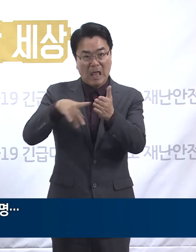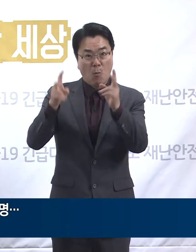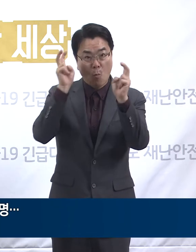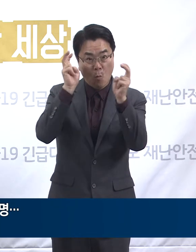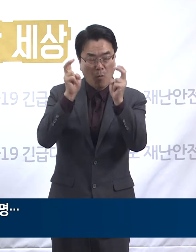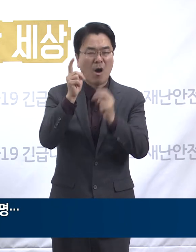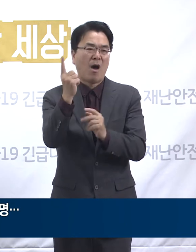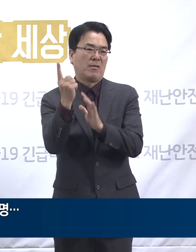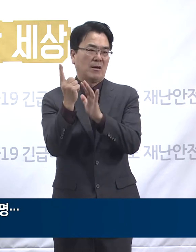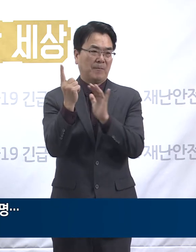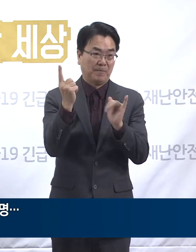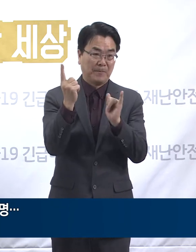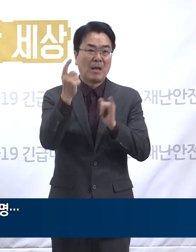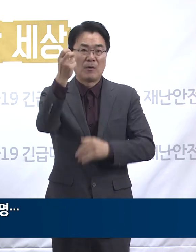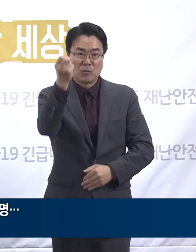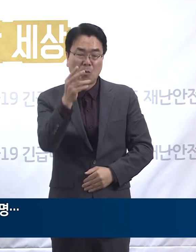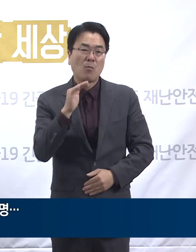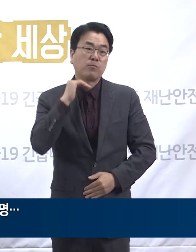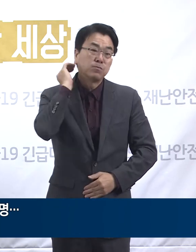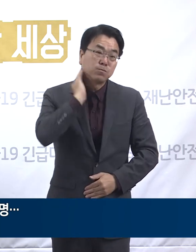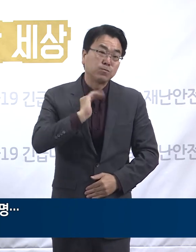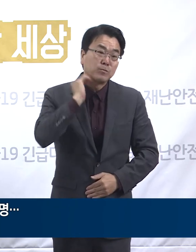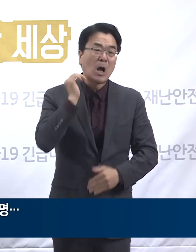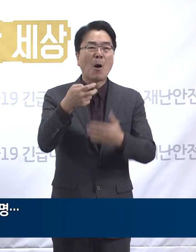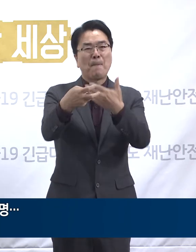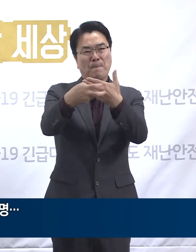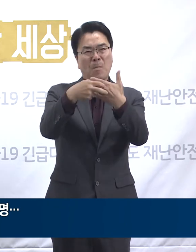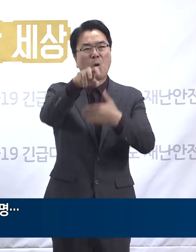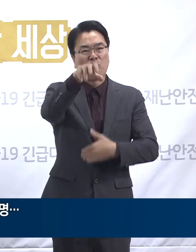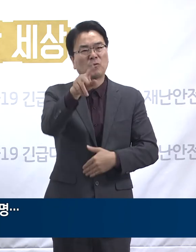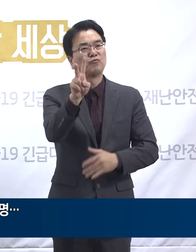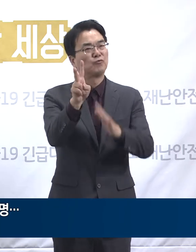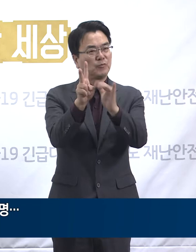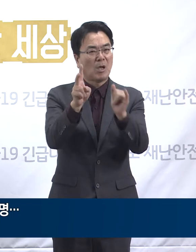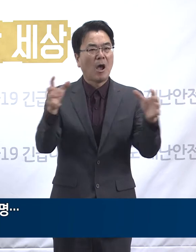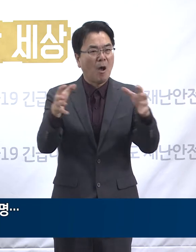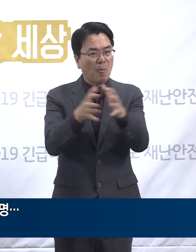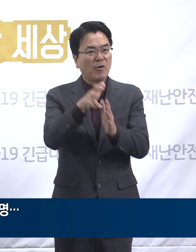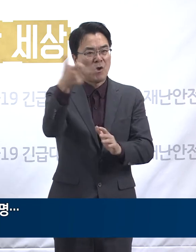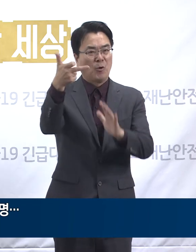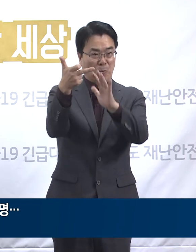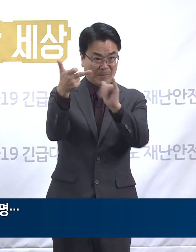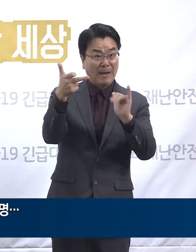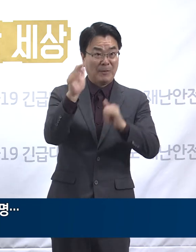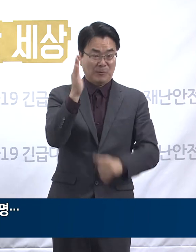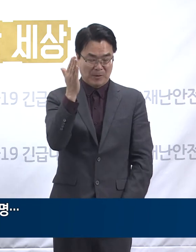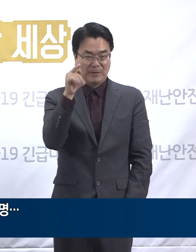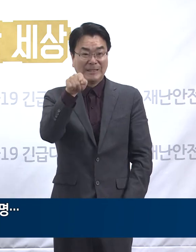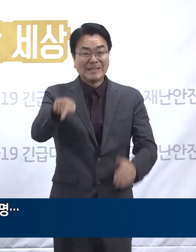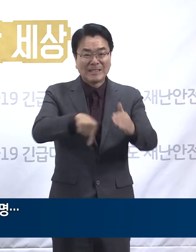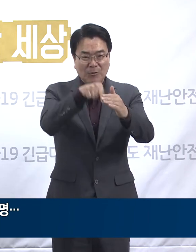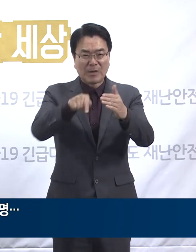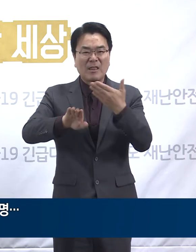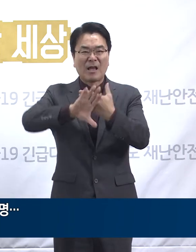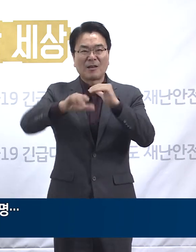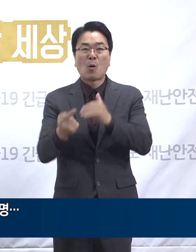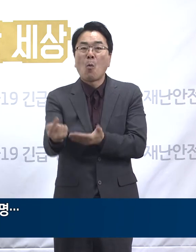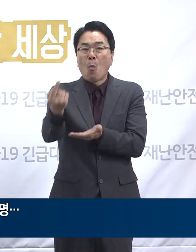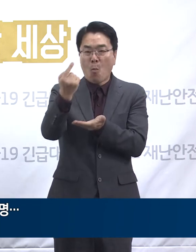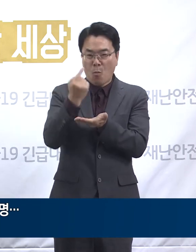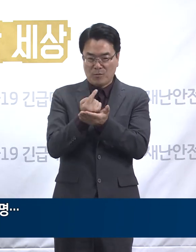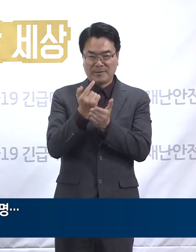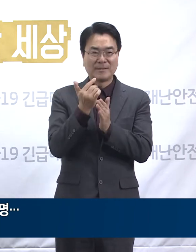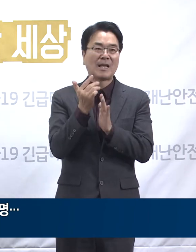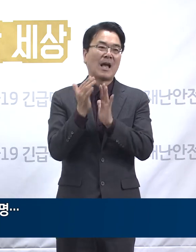확진 관련 1명, 의정부 마스터 플러스 재활병원 관련 2명 등 총 17명이며 이 중 해외 유입 관련은